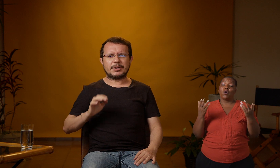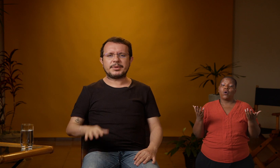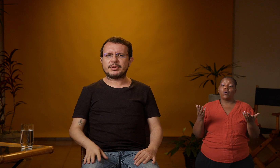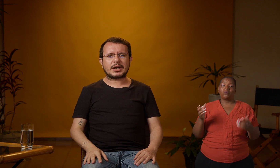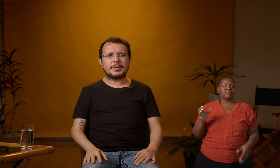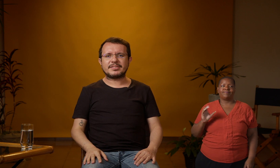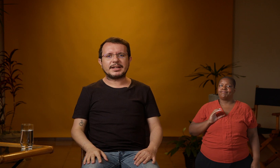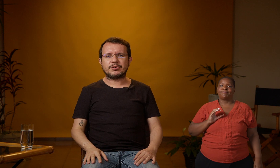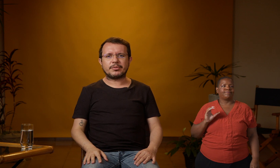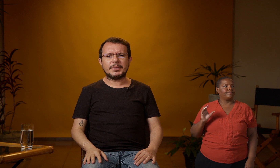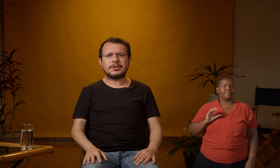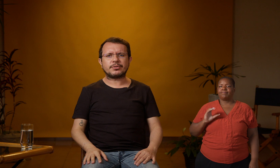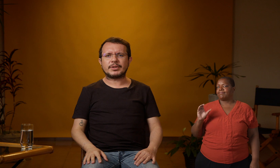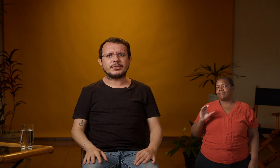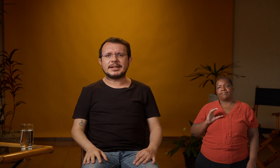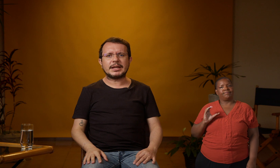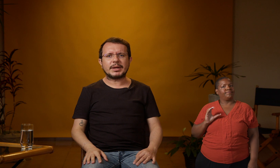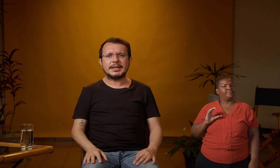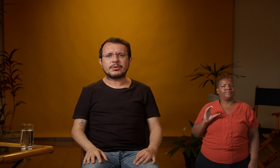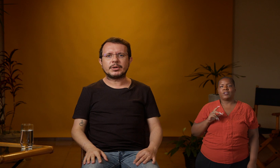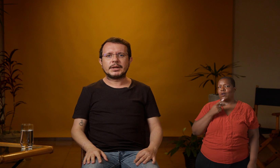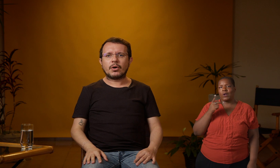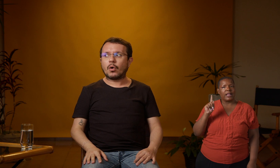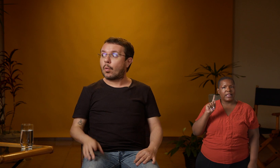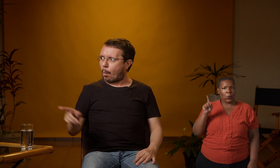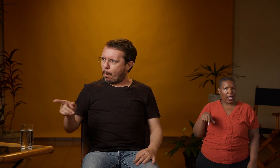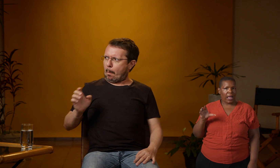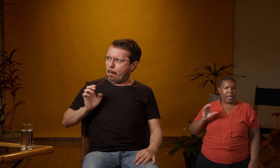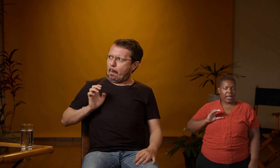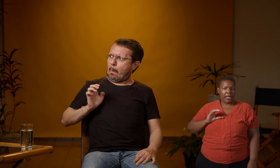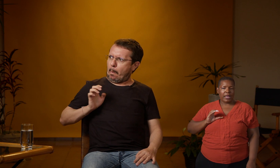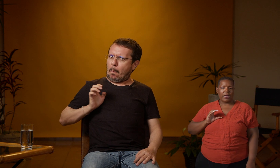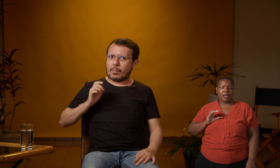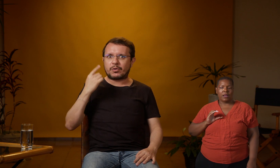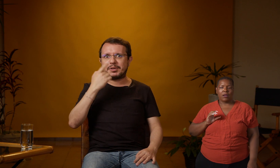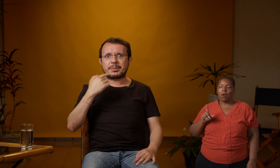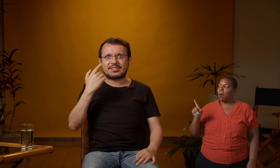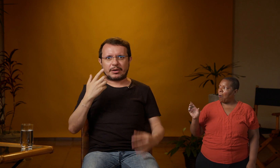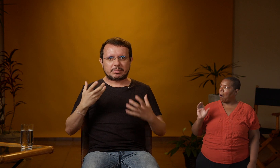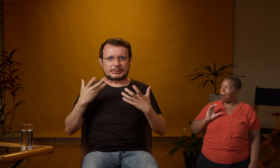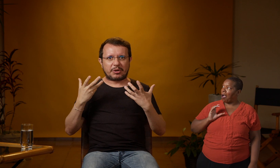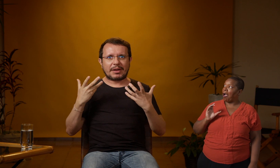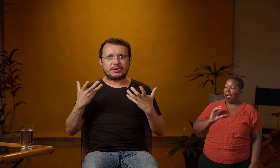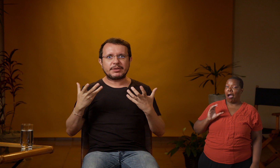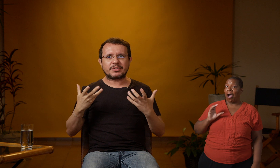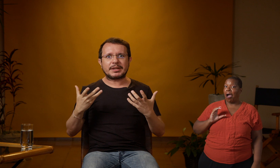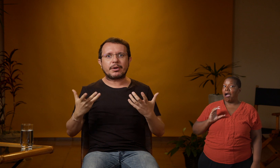eu mexendo a cabeça negativamente, estou falando que ele não é rico? Ou, como uma expressão chamativa, seria uma